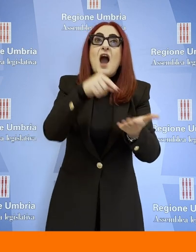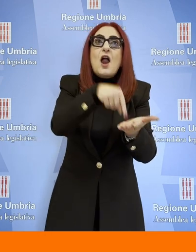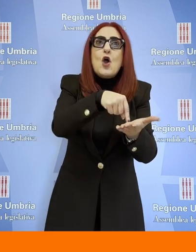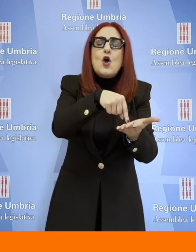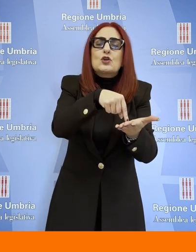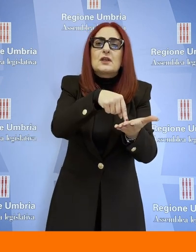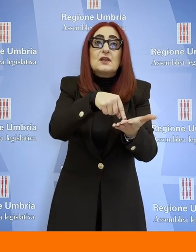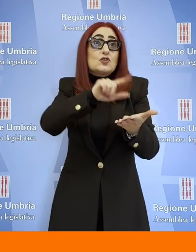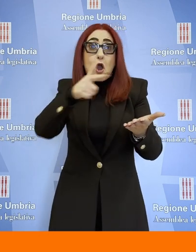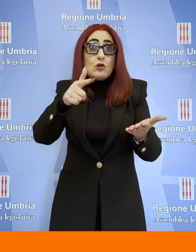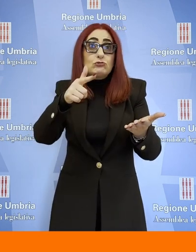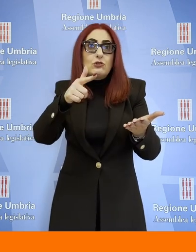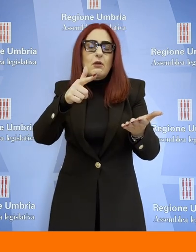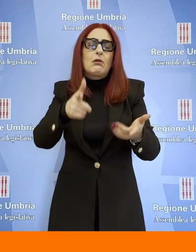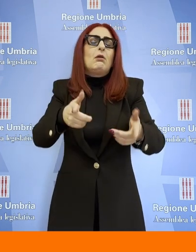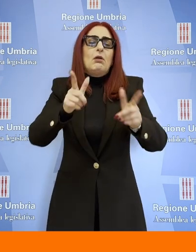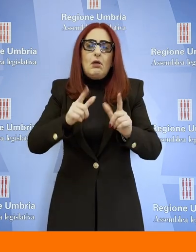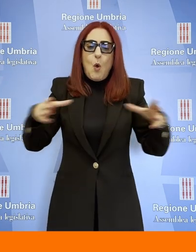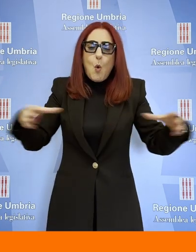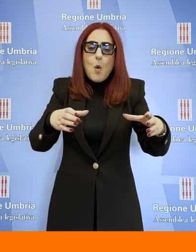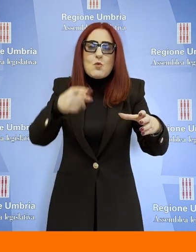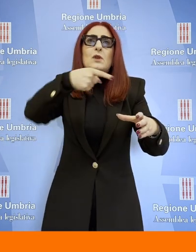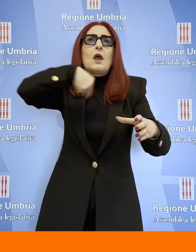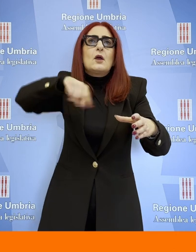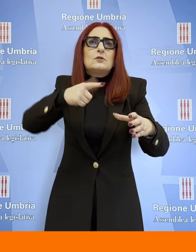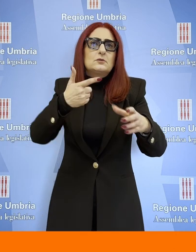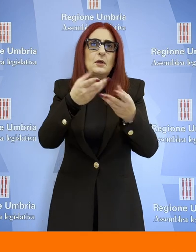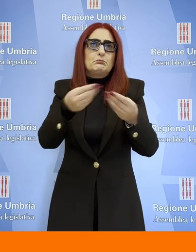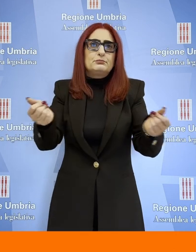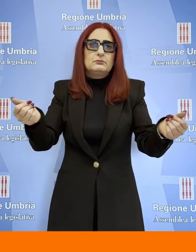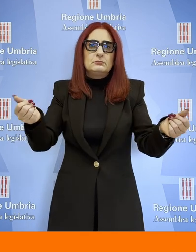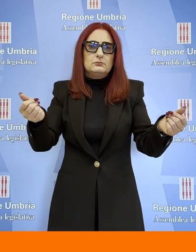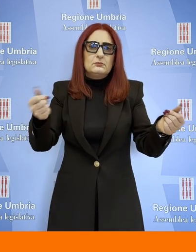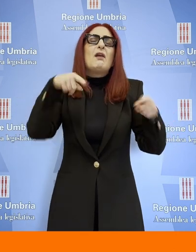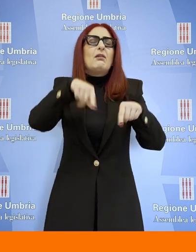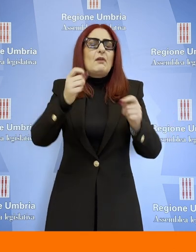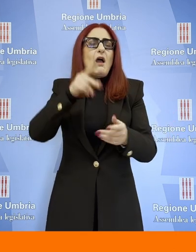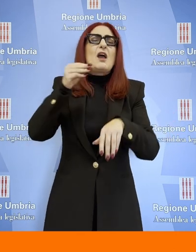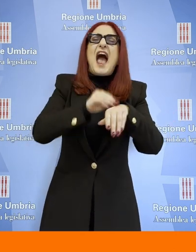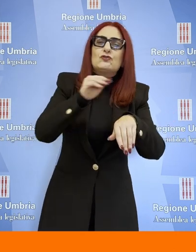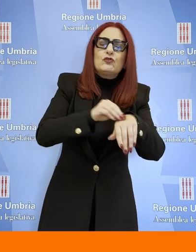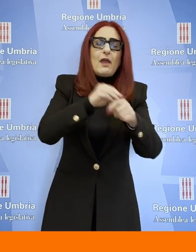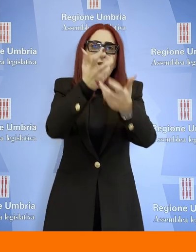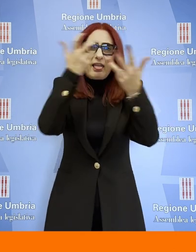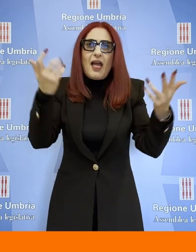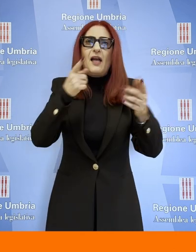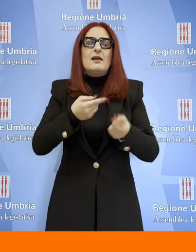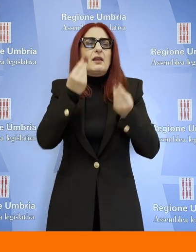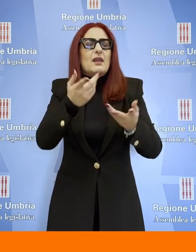aggiornare, chiarire, specificare i valori che sono quelli di sempre ma sono aggiornati